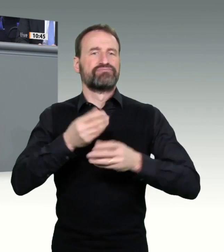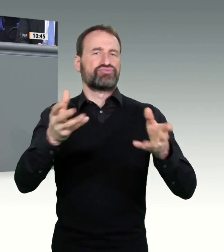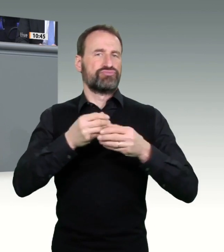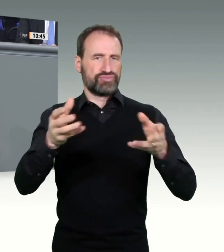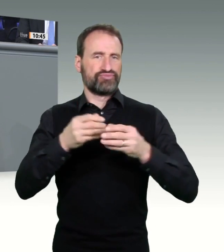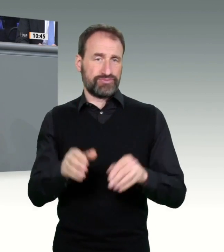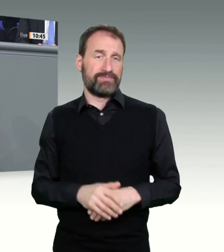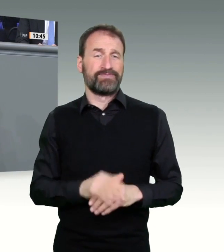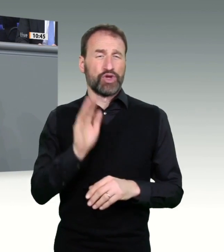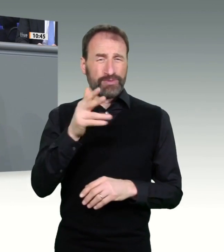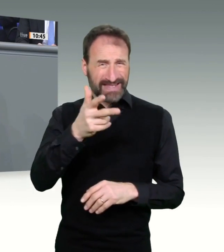himmelschreiende Ungerechtigkeit.